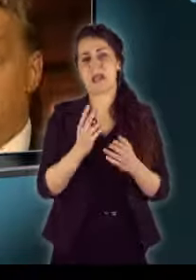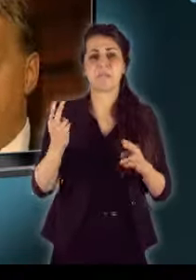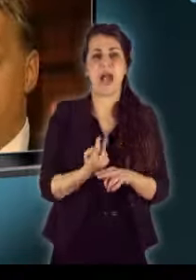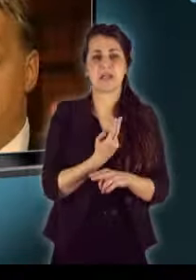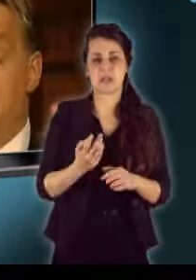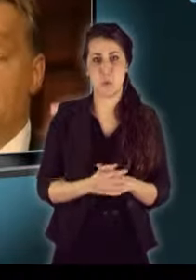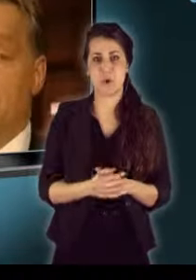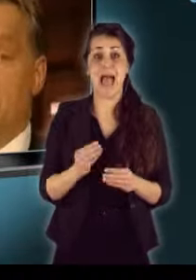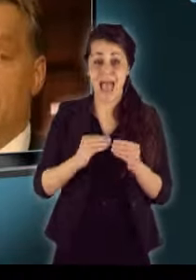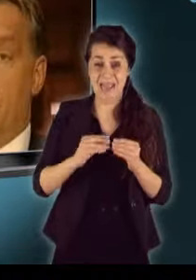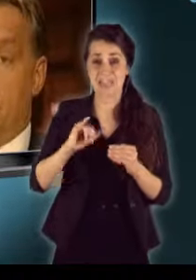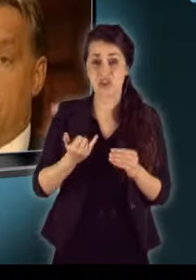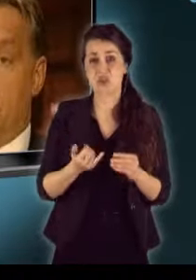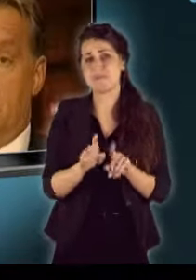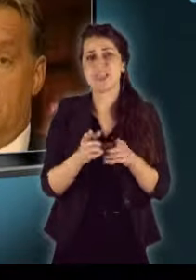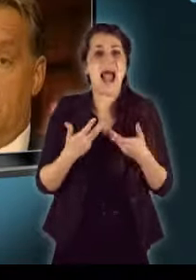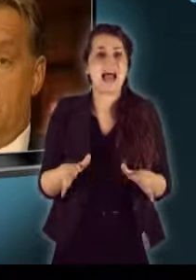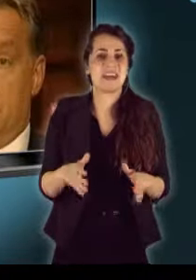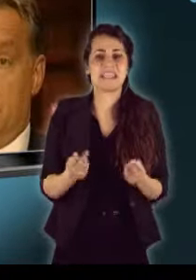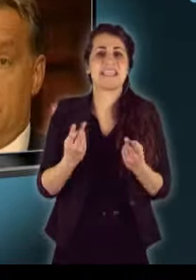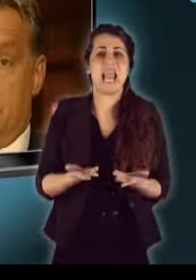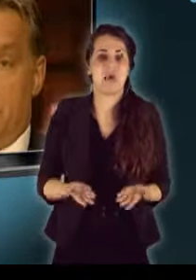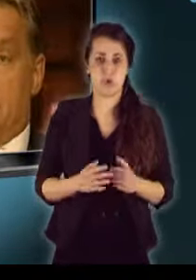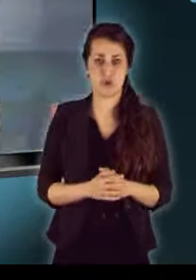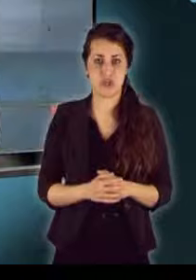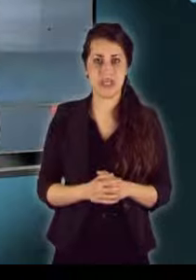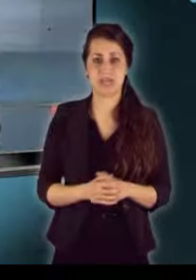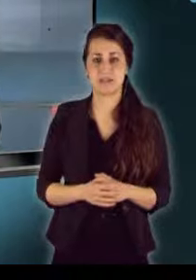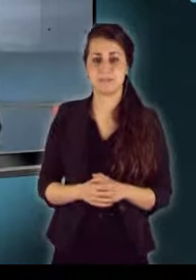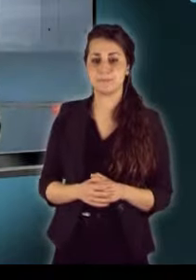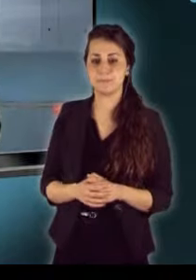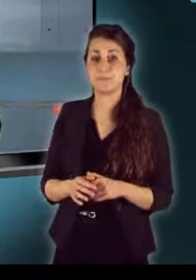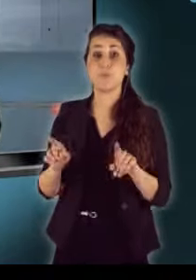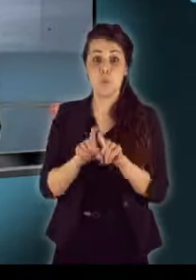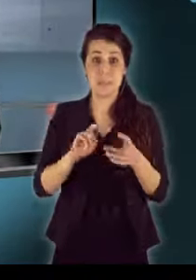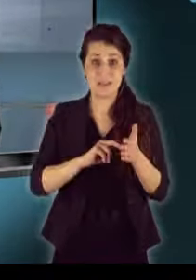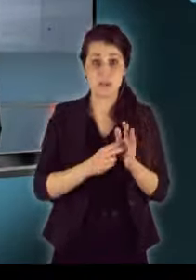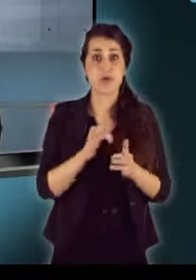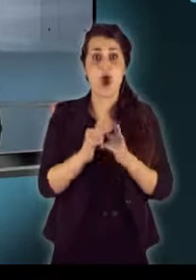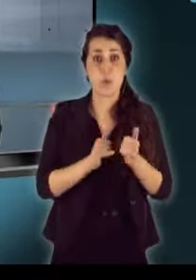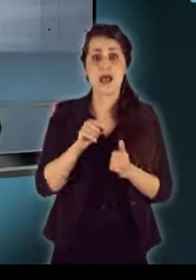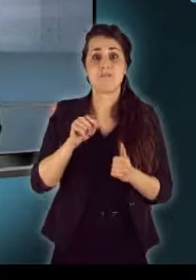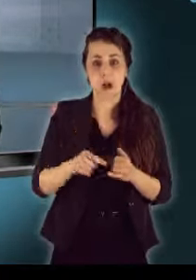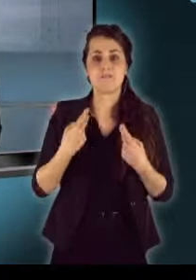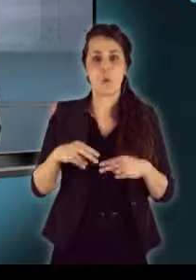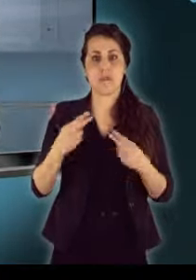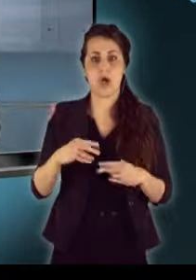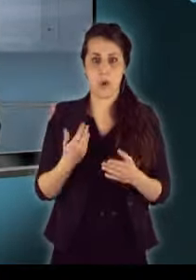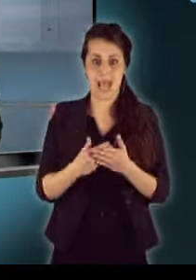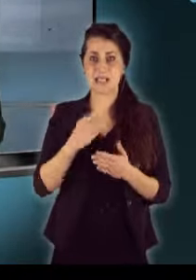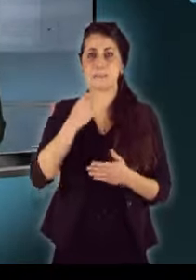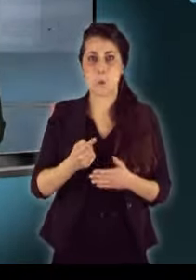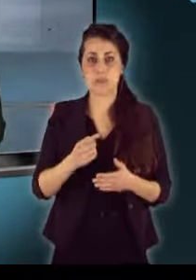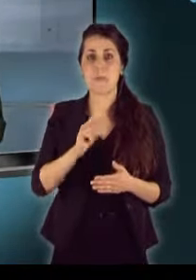szoktunk. Ezért is el is veszíti a jelentőségét. Úgy tervezzük, hogy januárban folytatjuk. Ezt